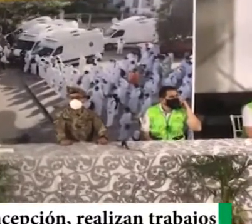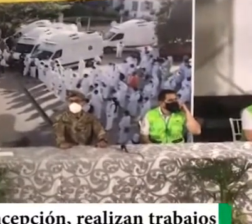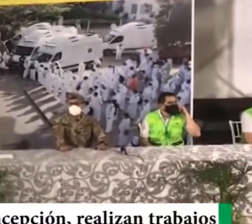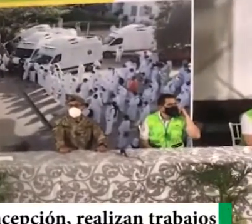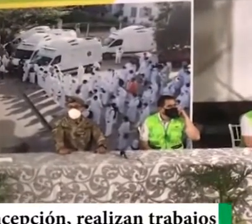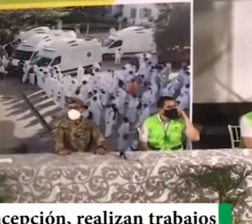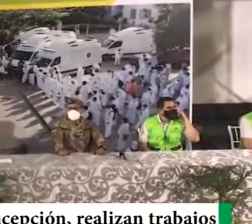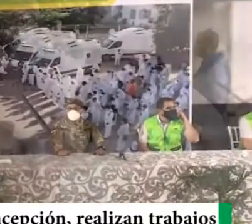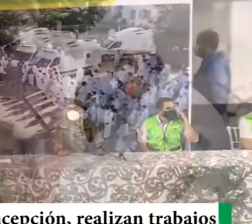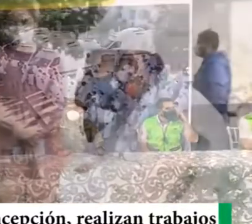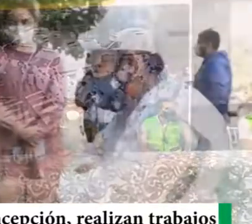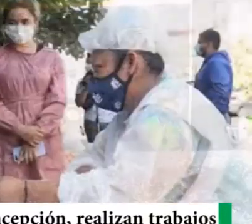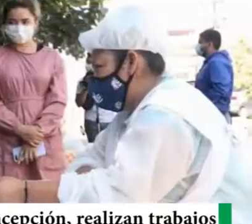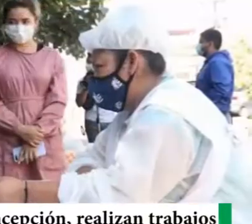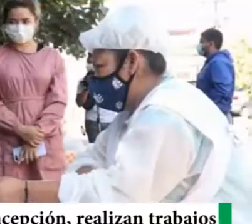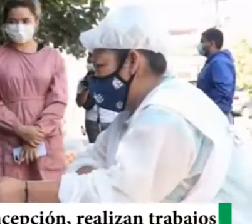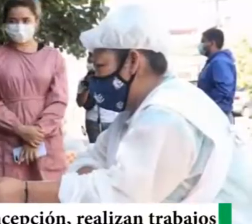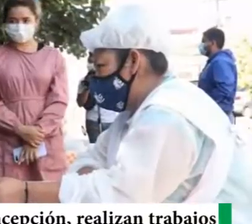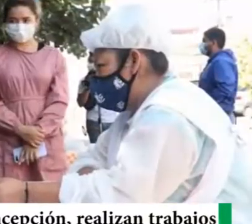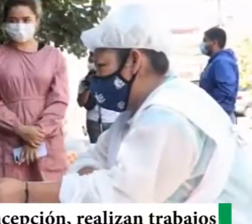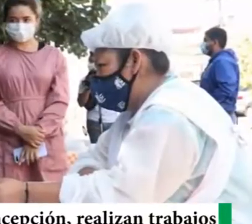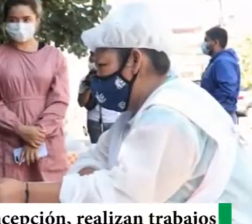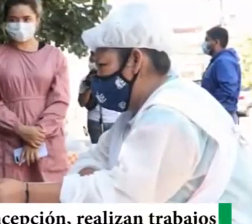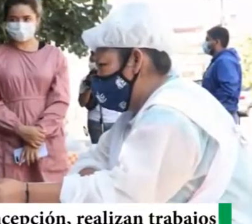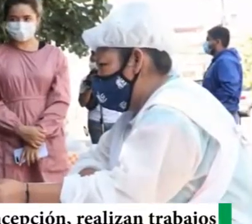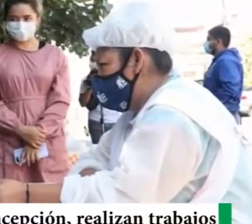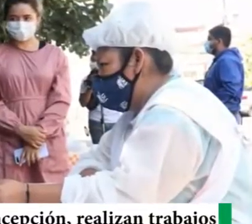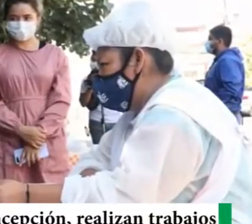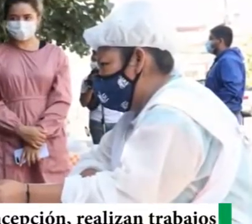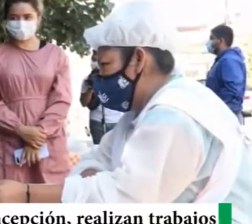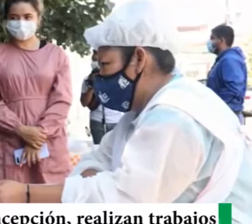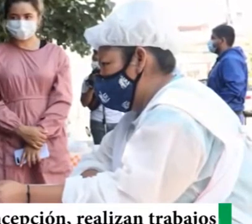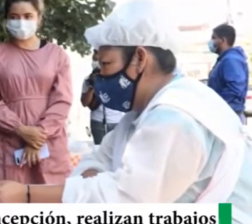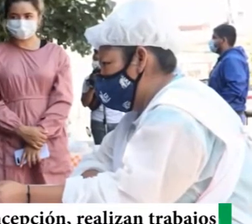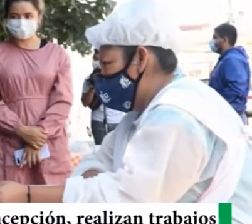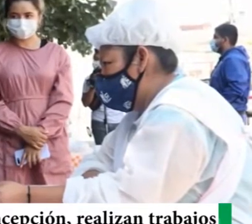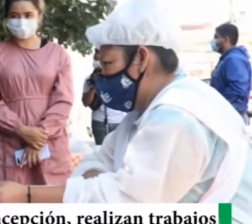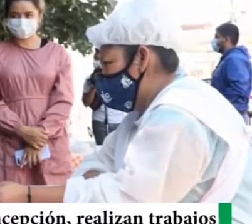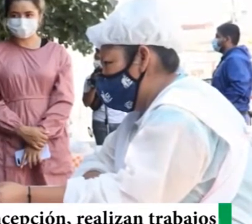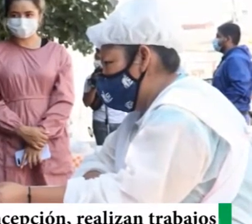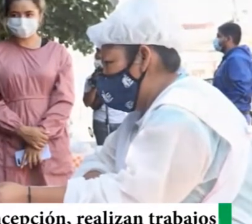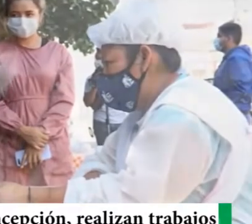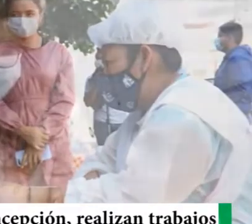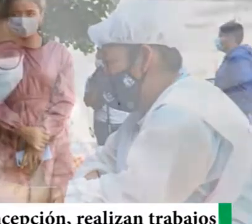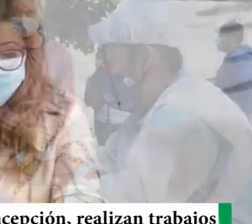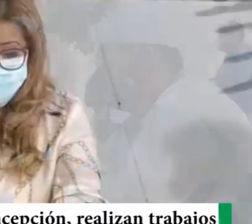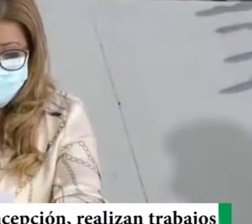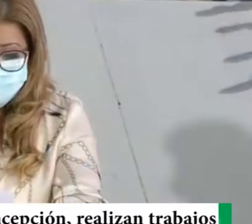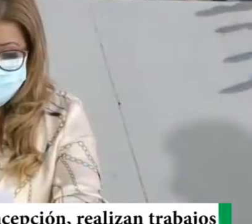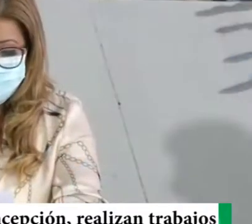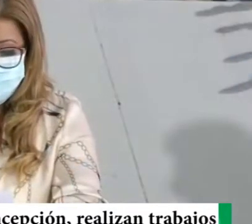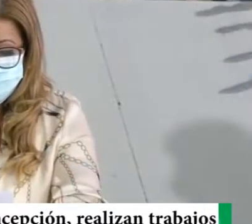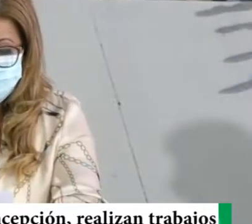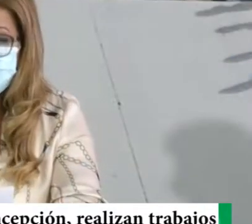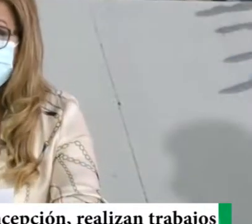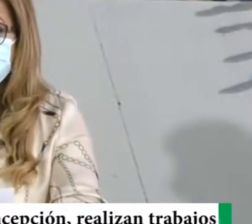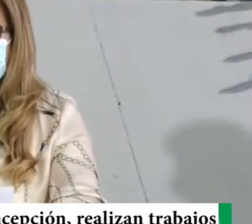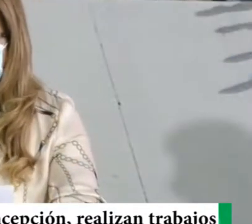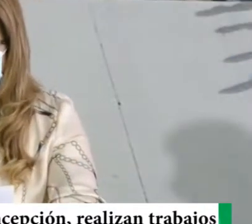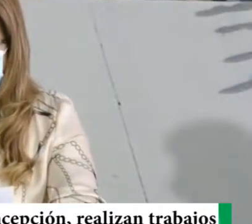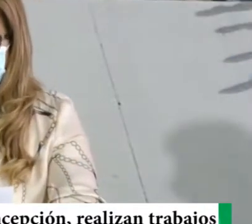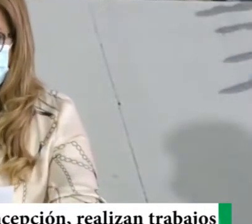negativos, que ya pasaron la enfermedad, y 7 negativos, sin COVID, a la fecha. De esta, pequeña muestra, el